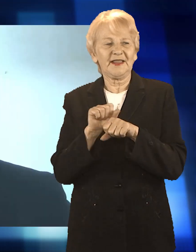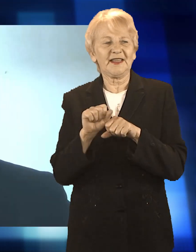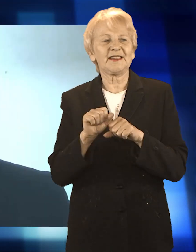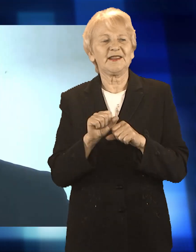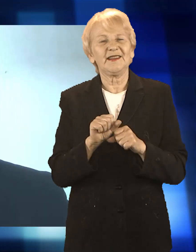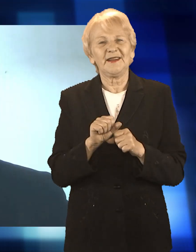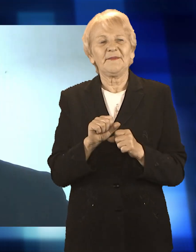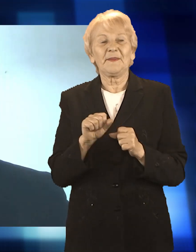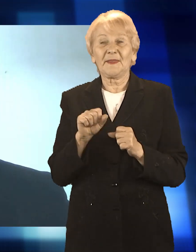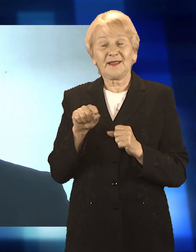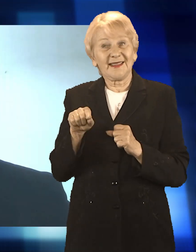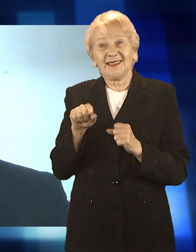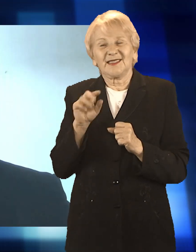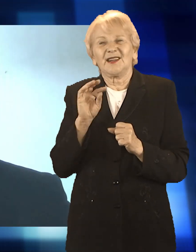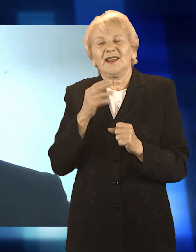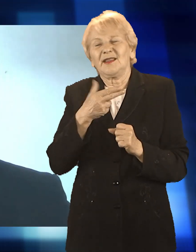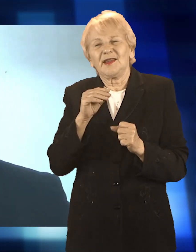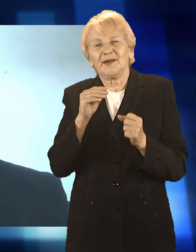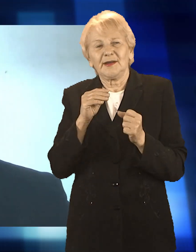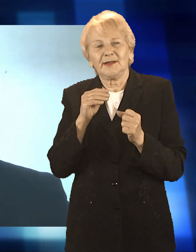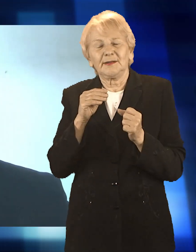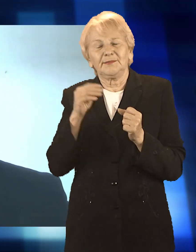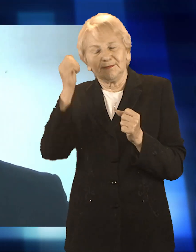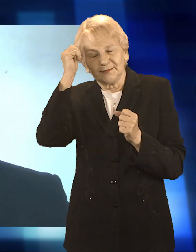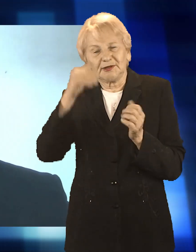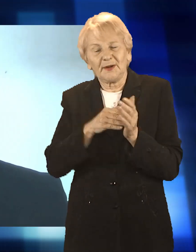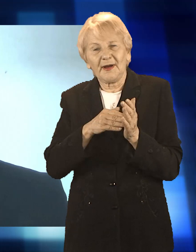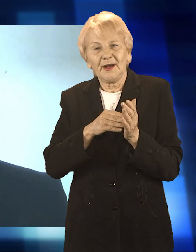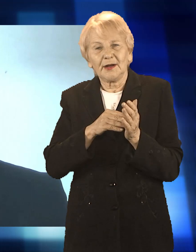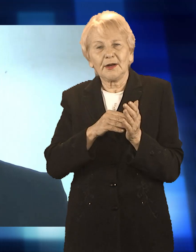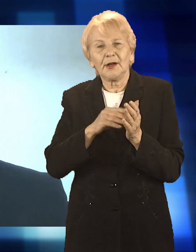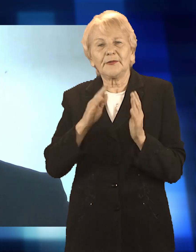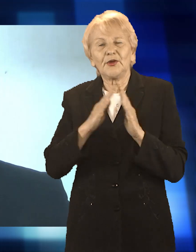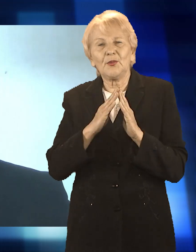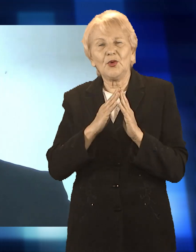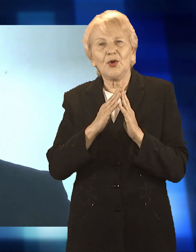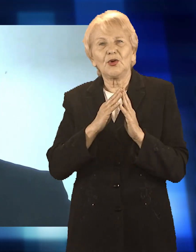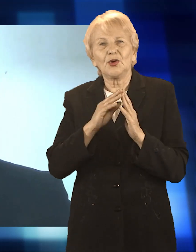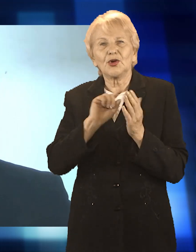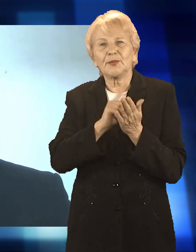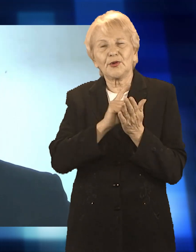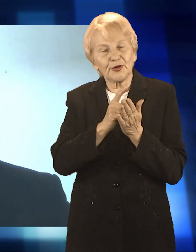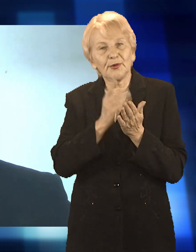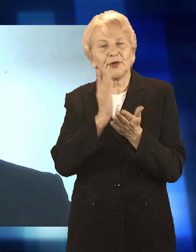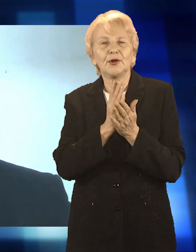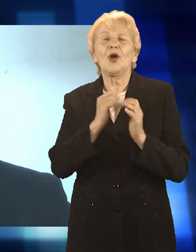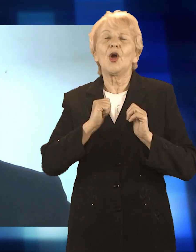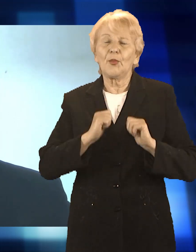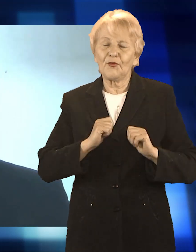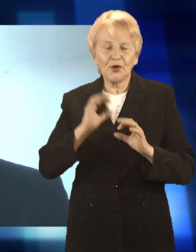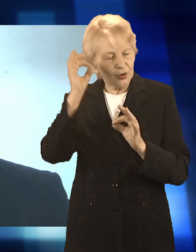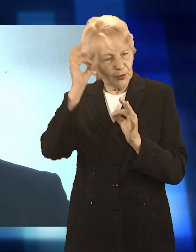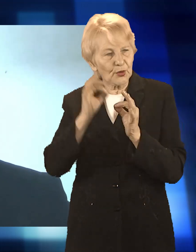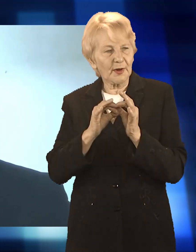oczekiwania się wydłuża. A więc to kłopoty są niezwiązane do końca już nawet z epidemią, co fizycznie z